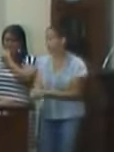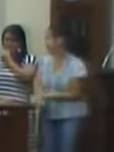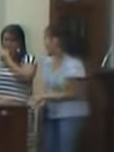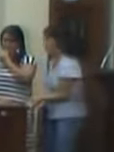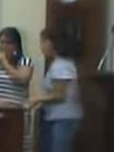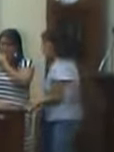-feira me bom final